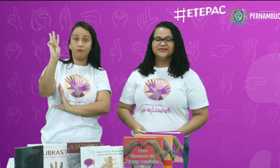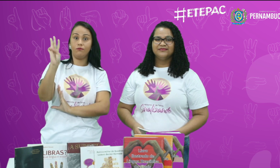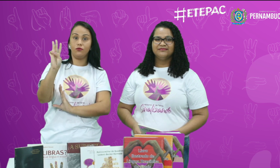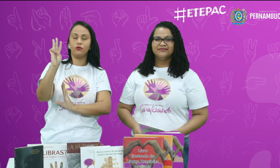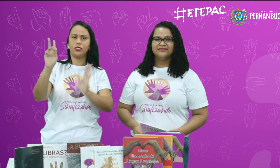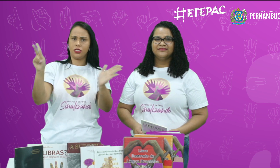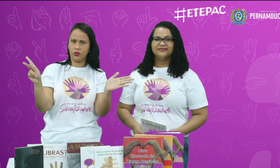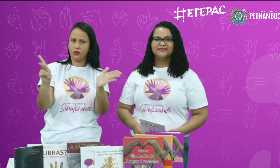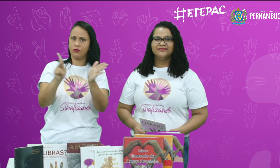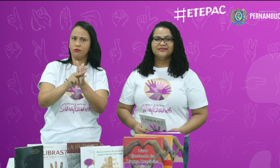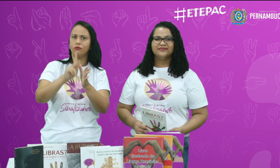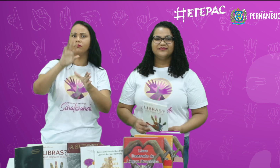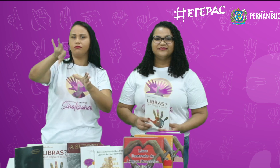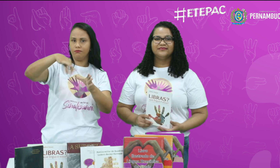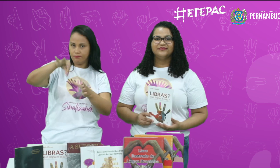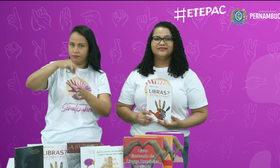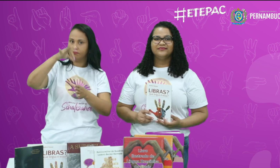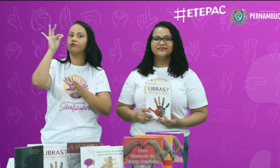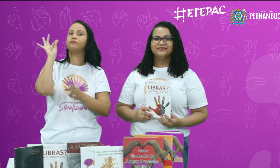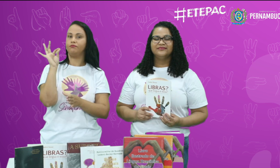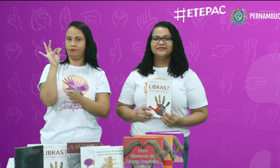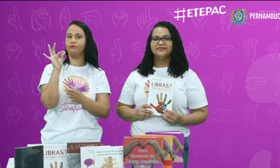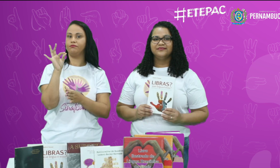Vai estar lá no site do sorteio.